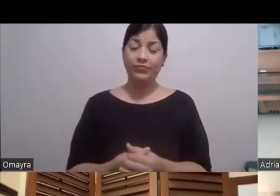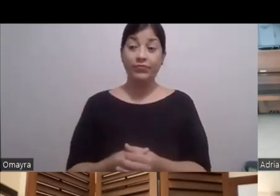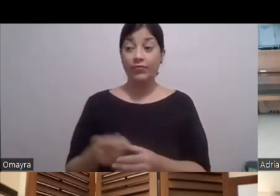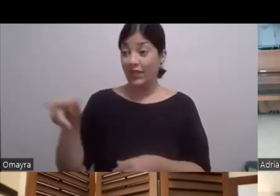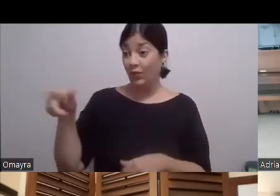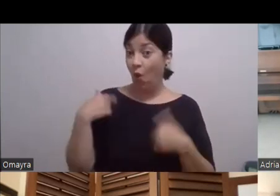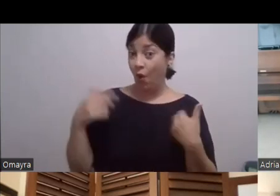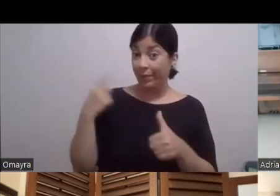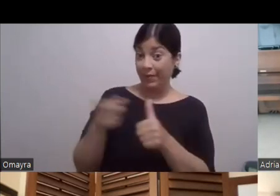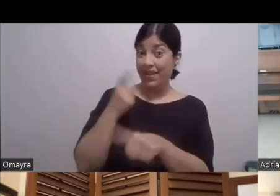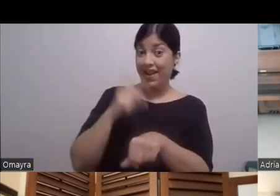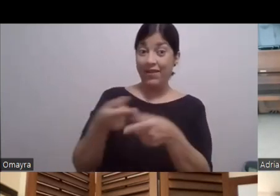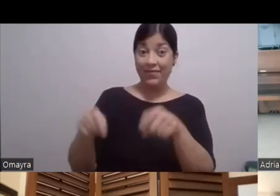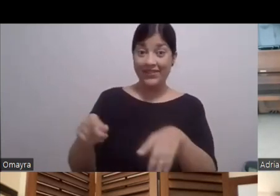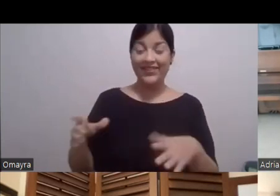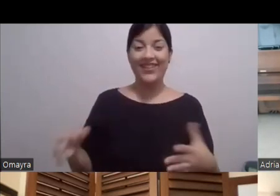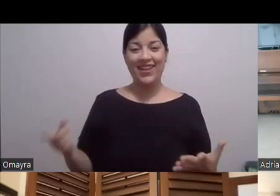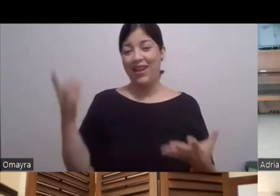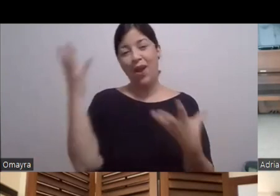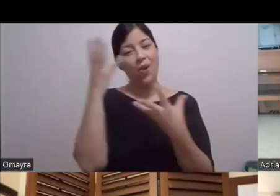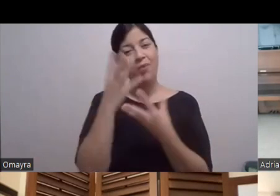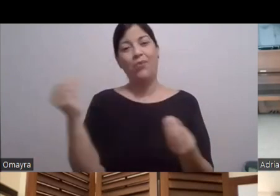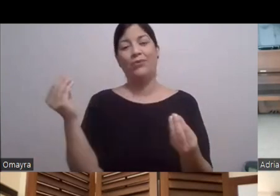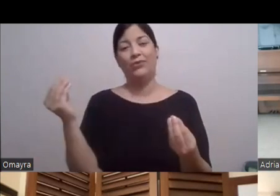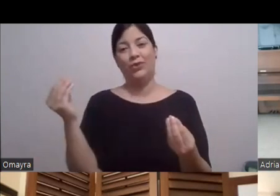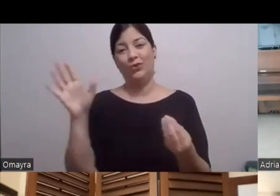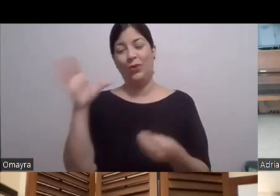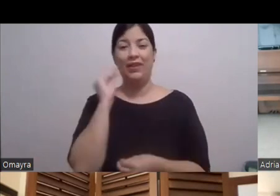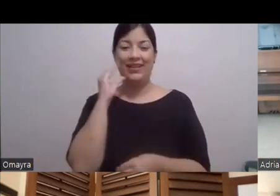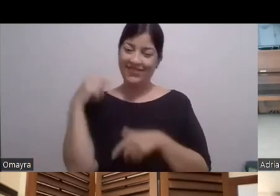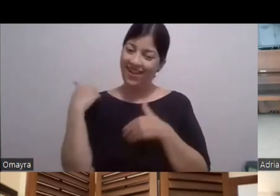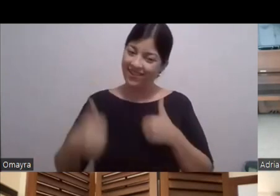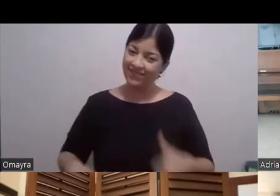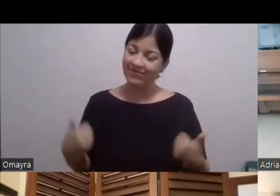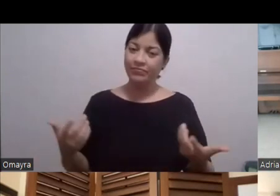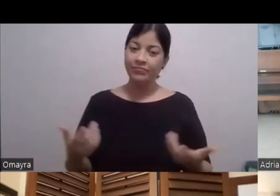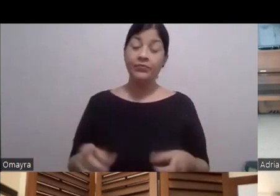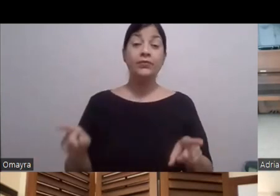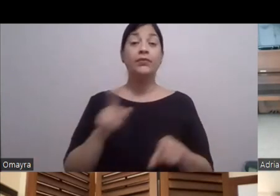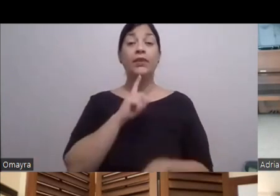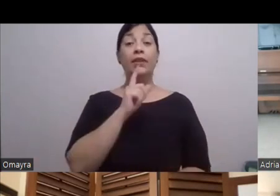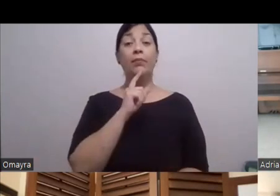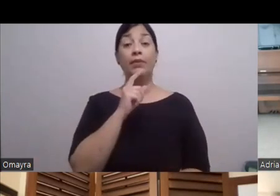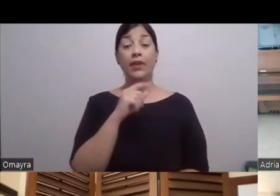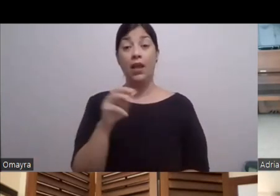Este Es bien bonito Lo que estaba viviendo Entonces Realmente Este Morales Lo está haciendo muy bien Del evento